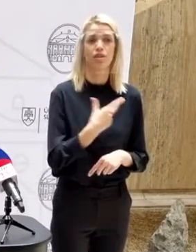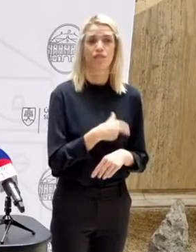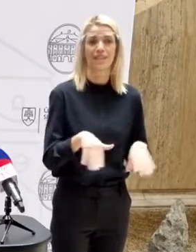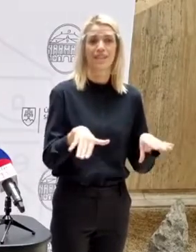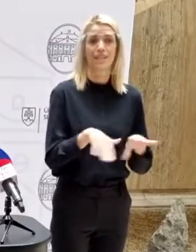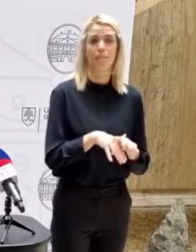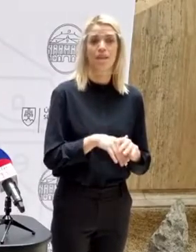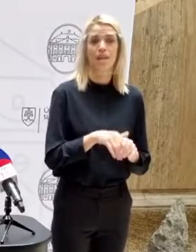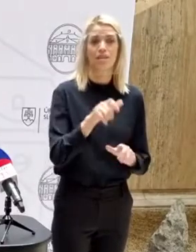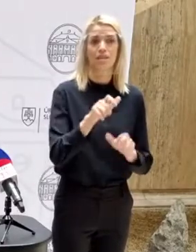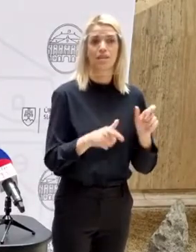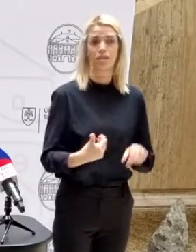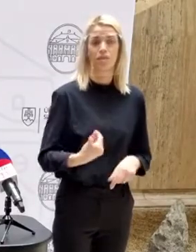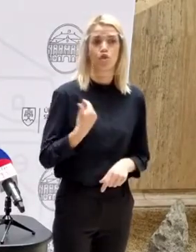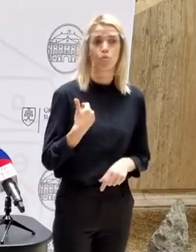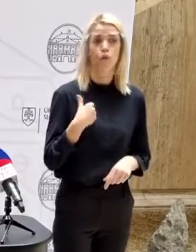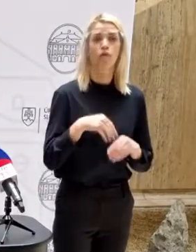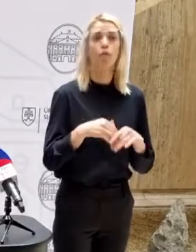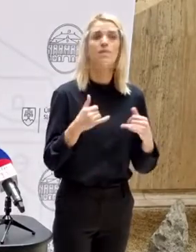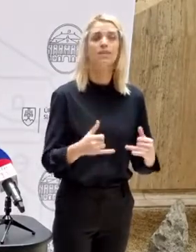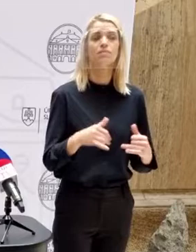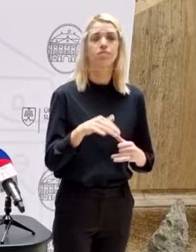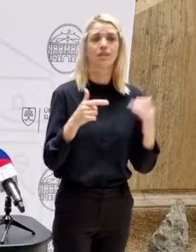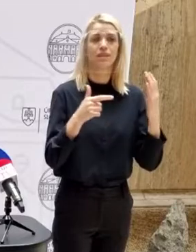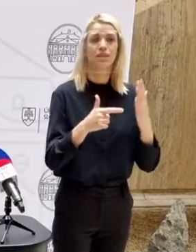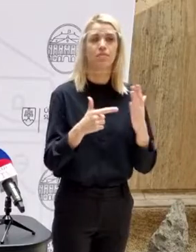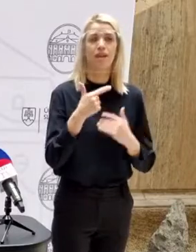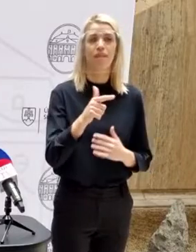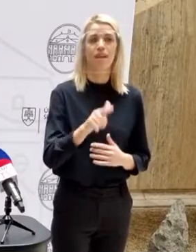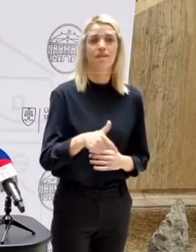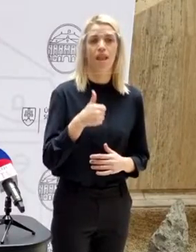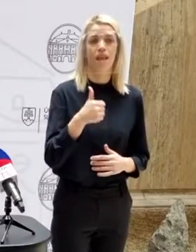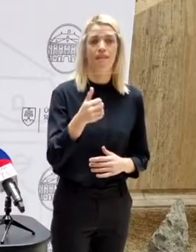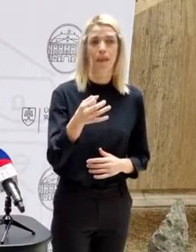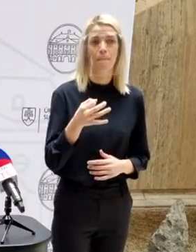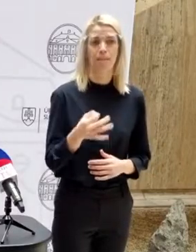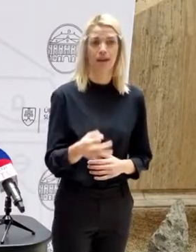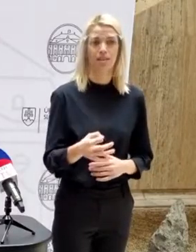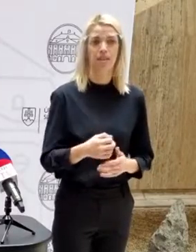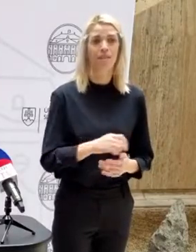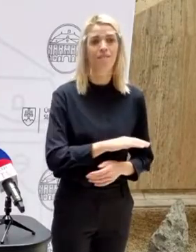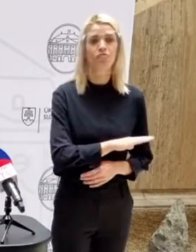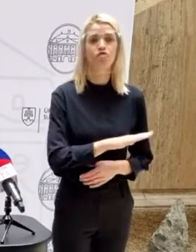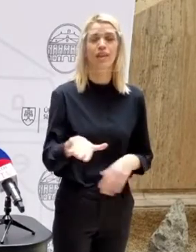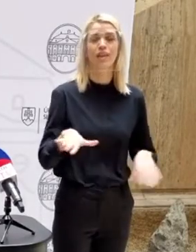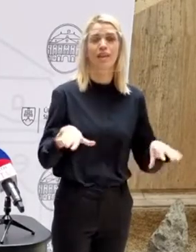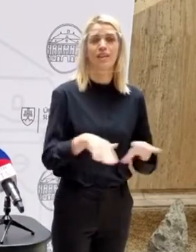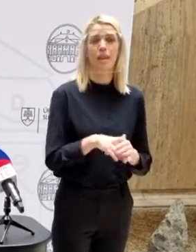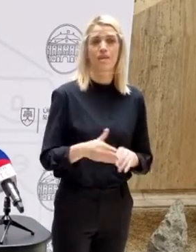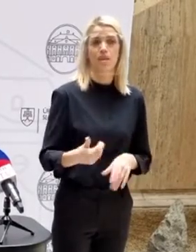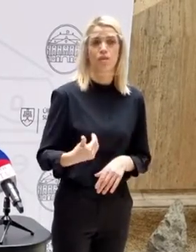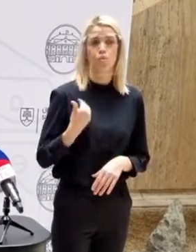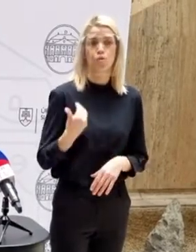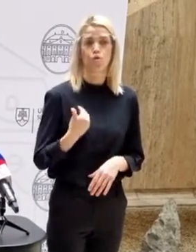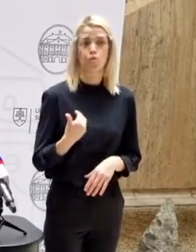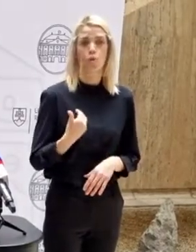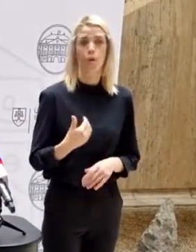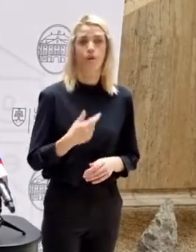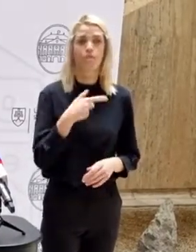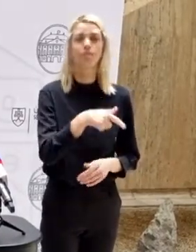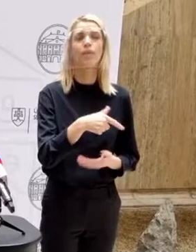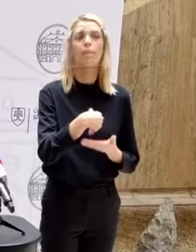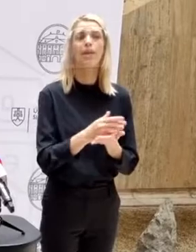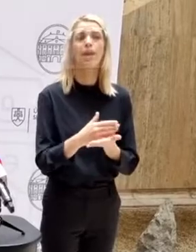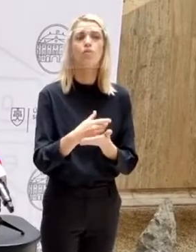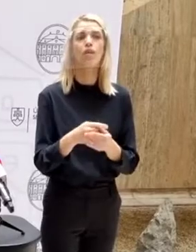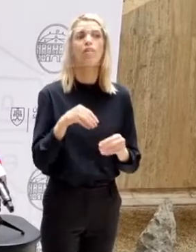škôl, tá momentálne je na úrovni 72,1 % všetkých zamestnancov škôl. Opäť to prerozdelenie je